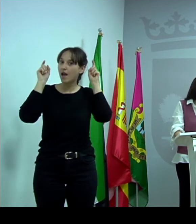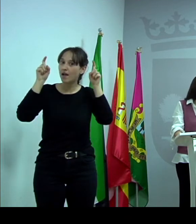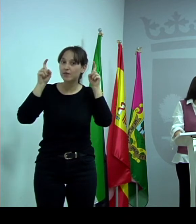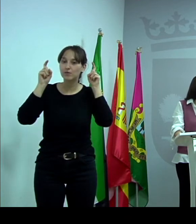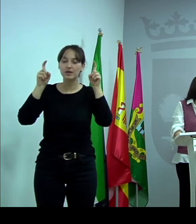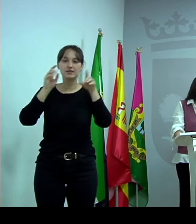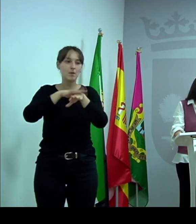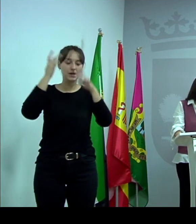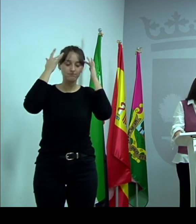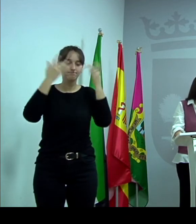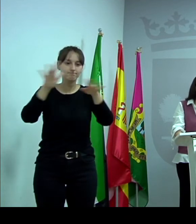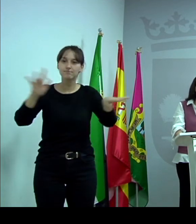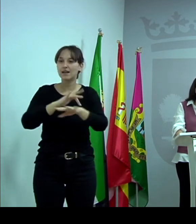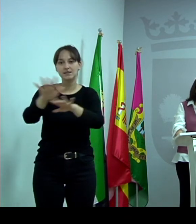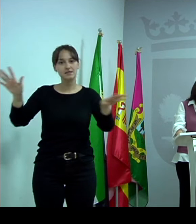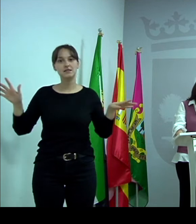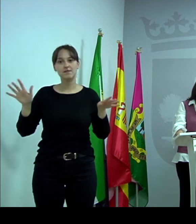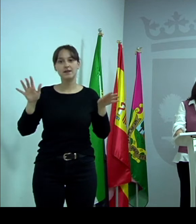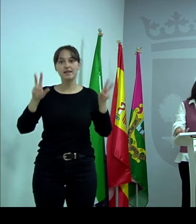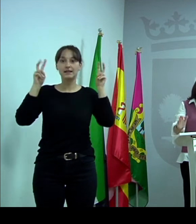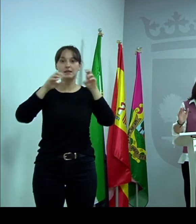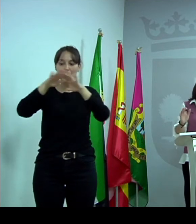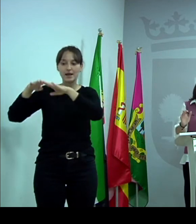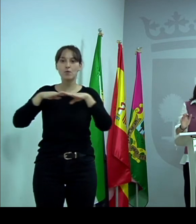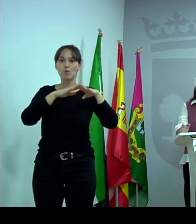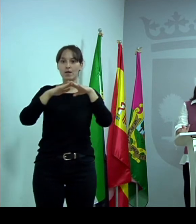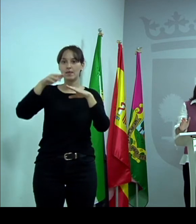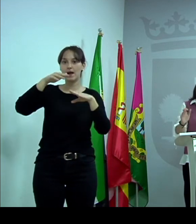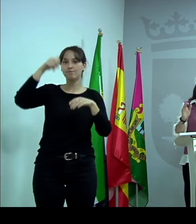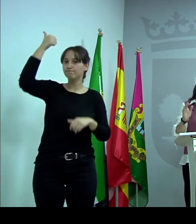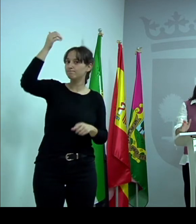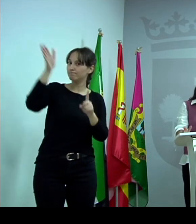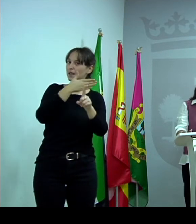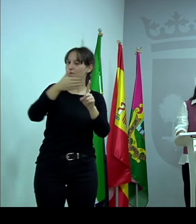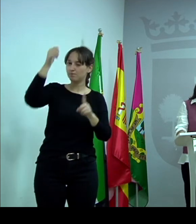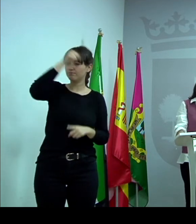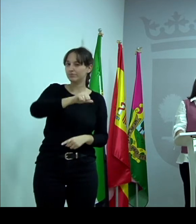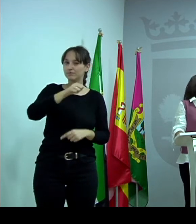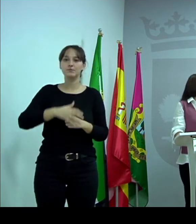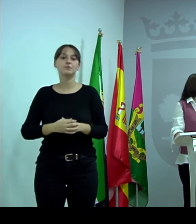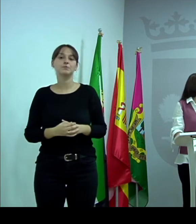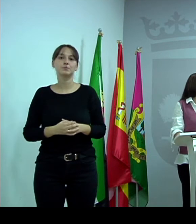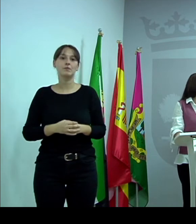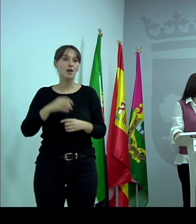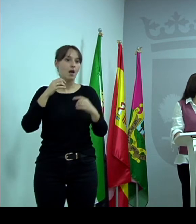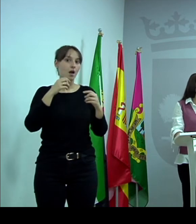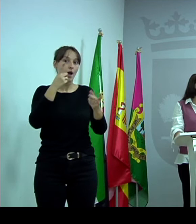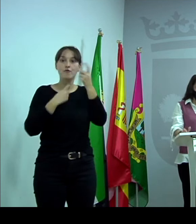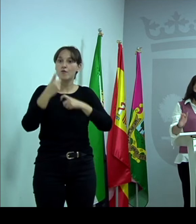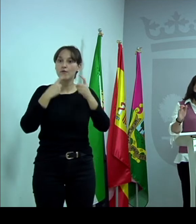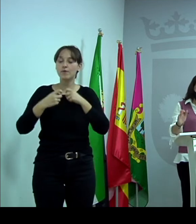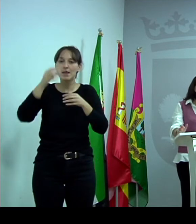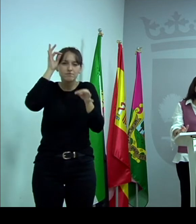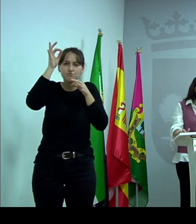la ciudadanía, en el tema de igualdad y sobrevalencia de género. Con toda la información detallada, va a venir en esta plataforma,